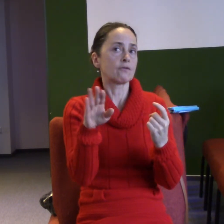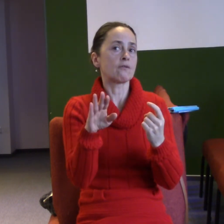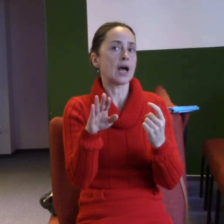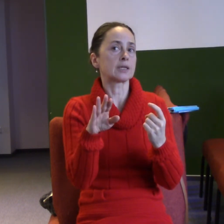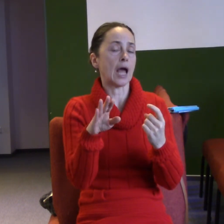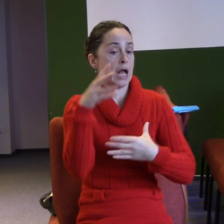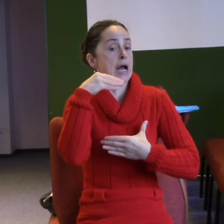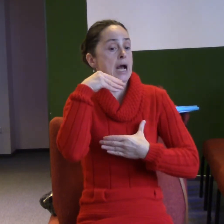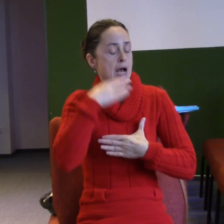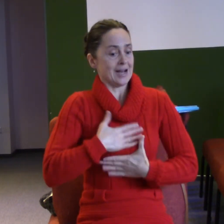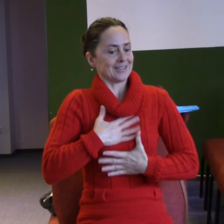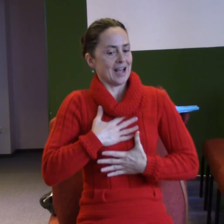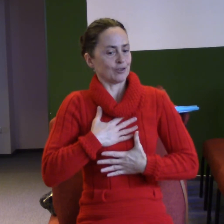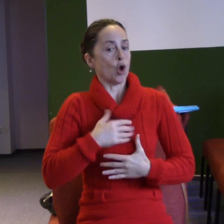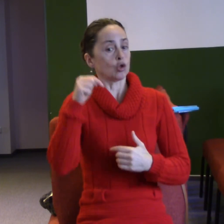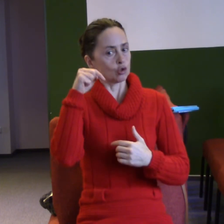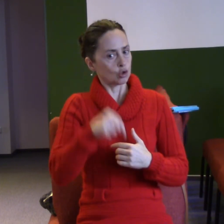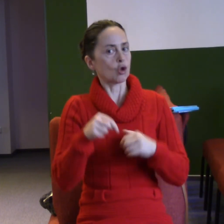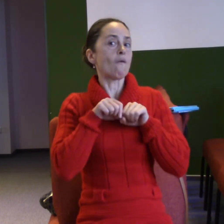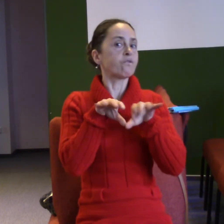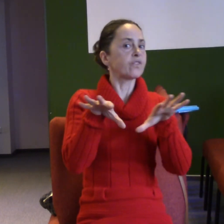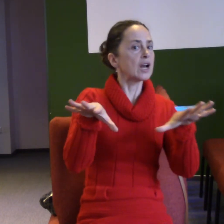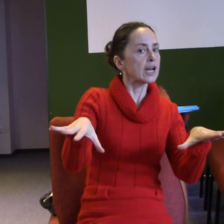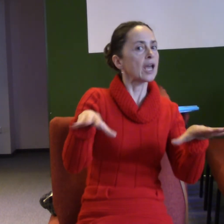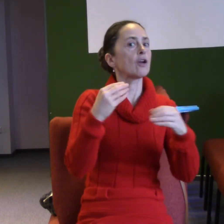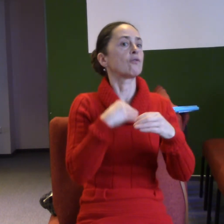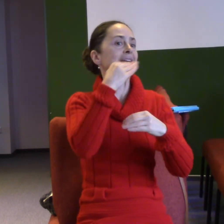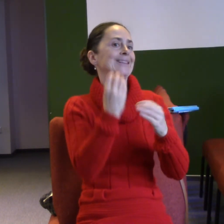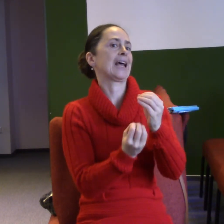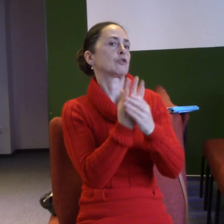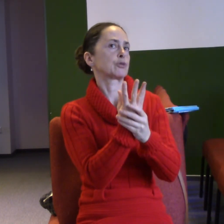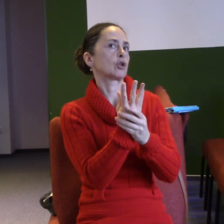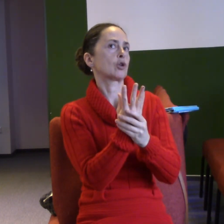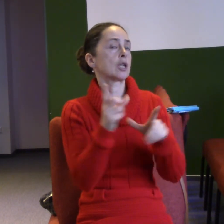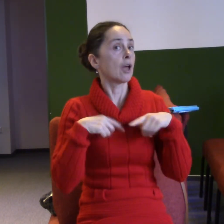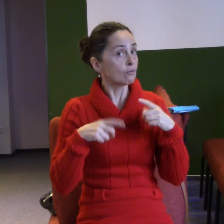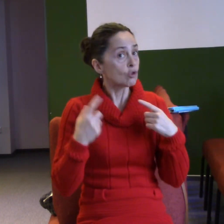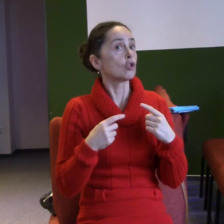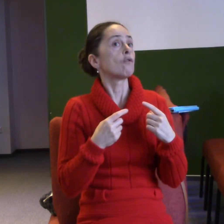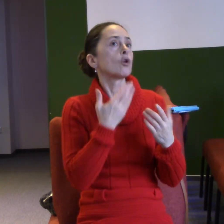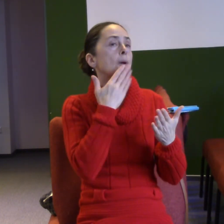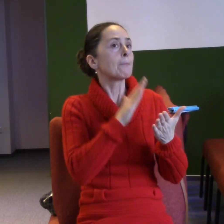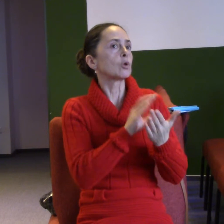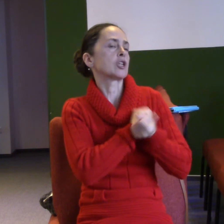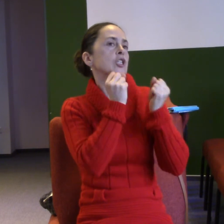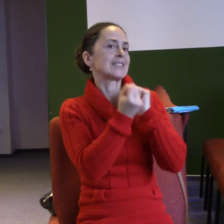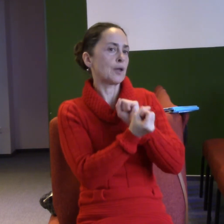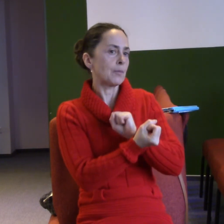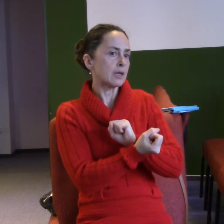nadpředrozený každodenní vliv, který v tvém životě začne proměňovat tvůj přístup, tvé vnímání, tvé